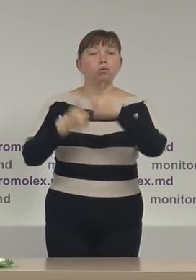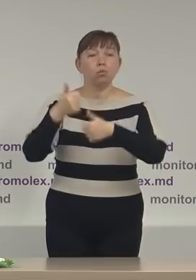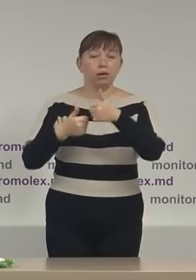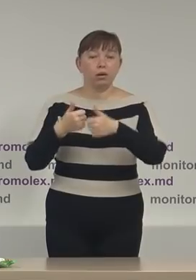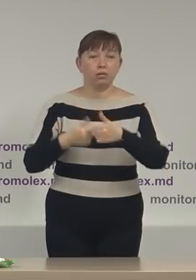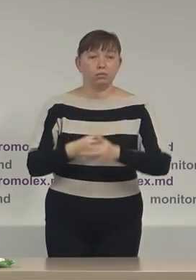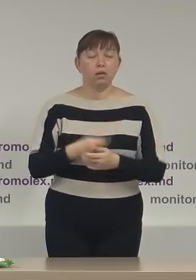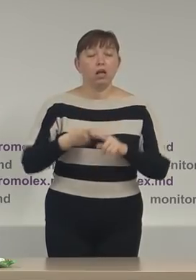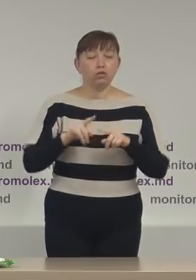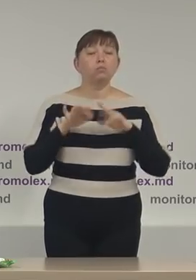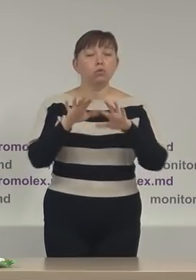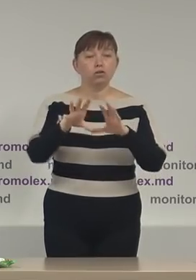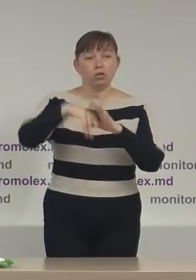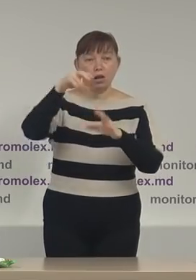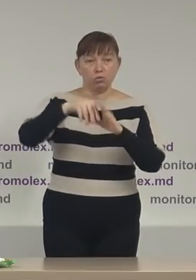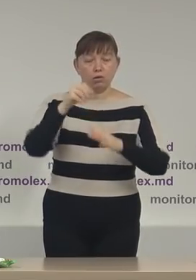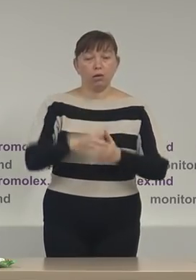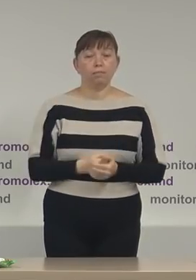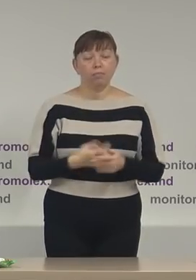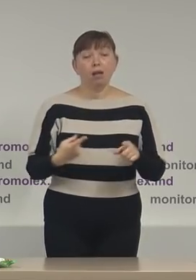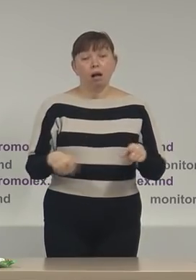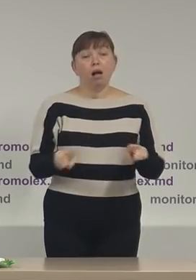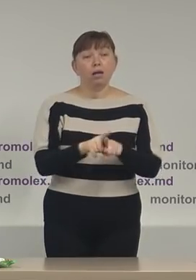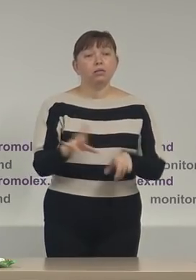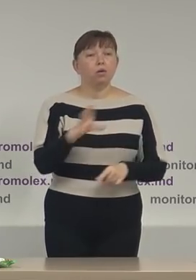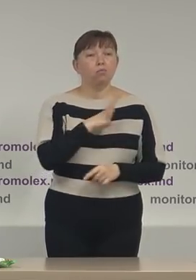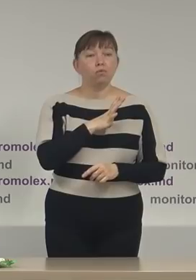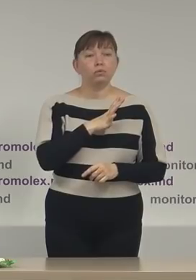cu procesul electoral cam astea au fost